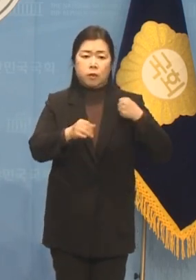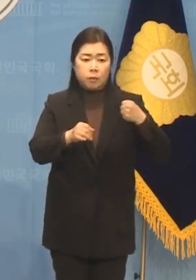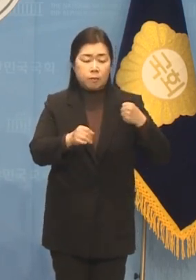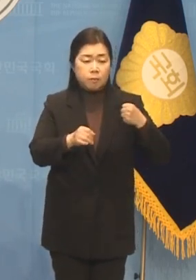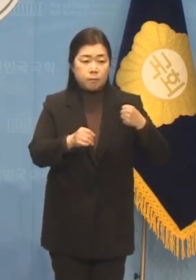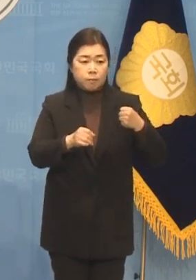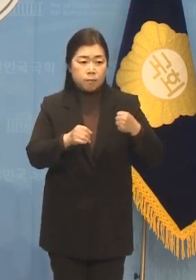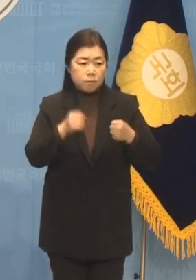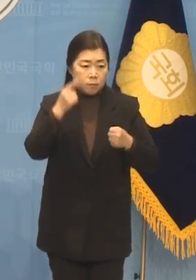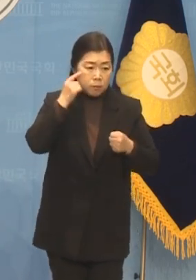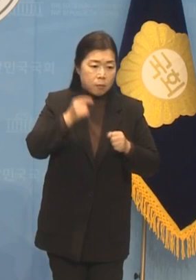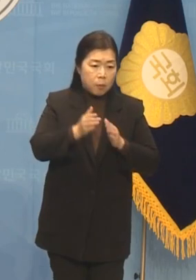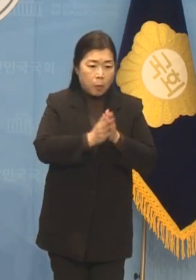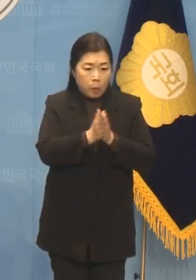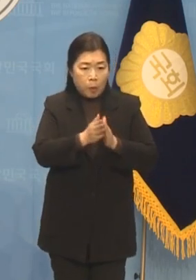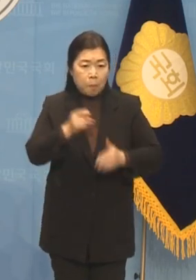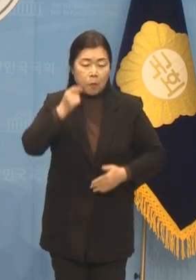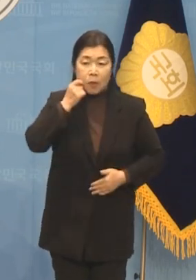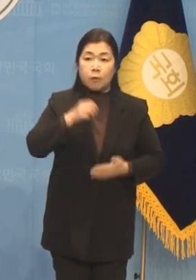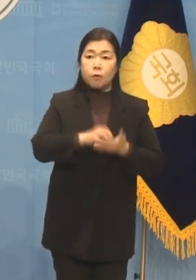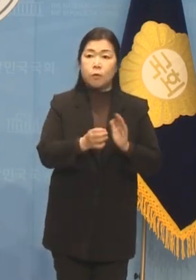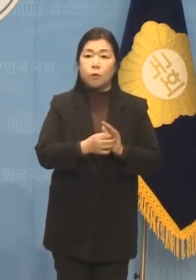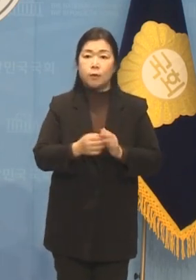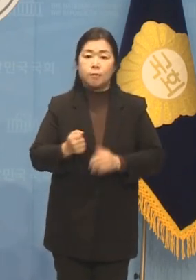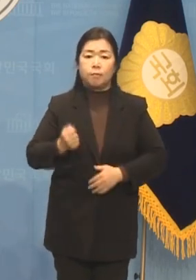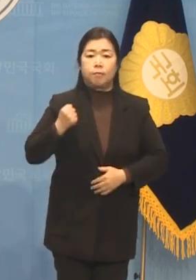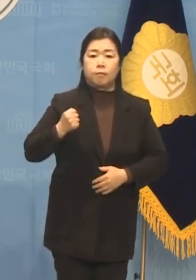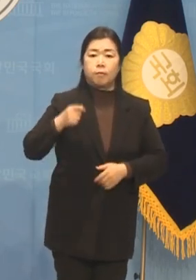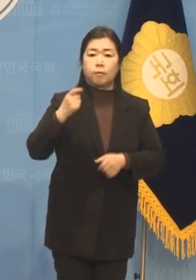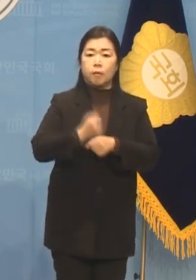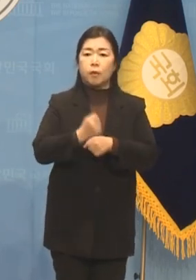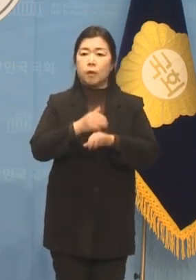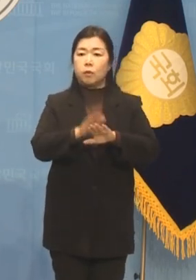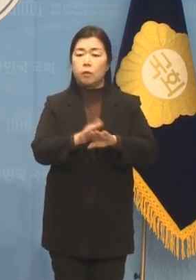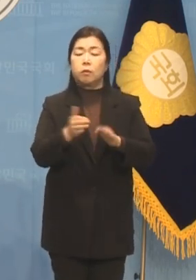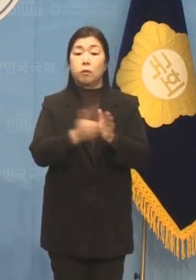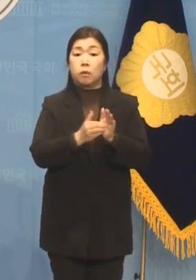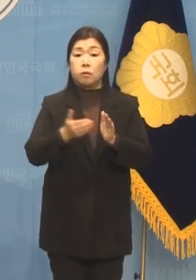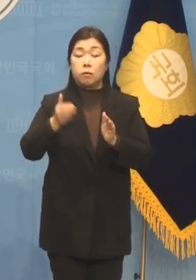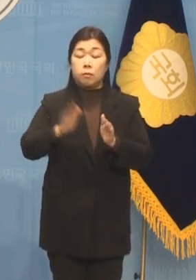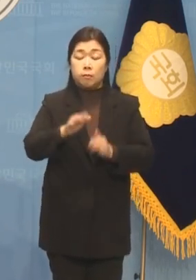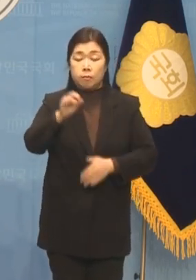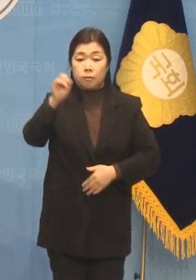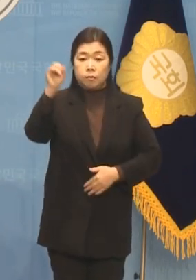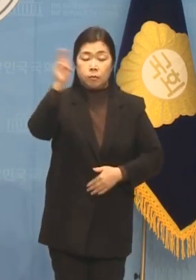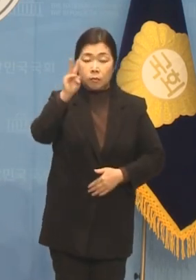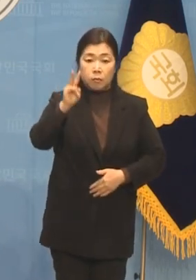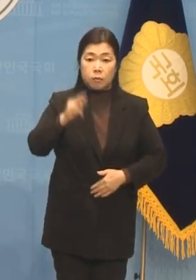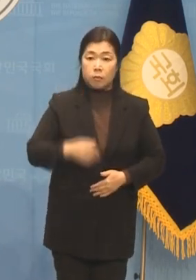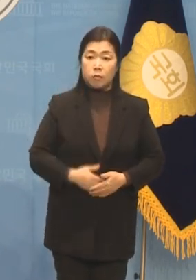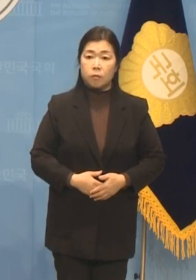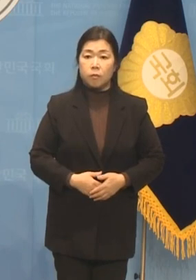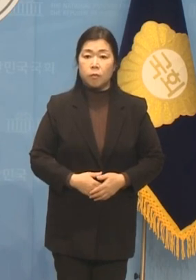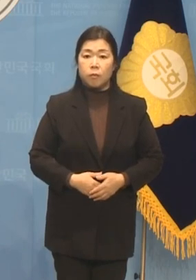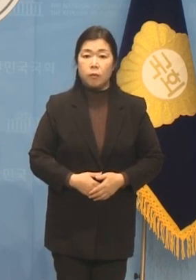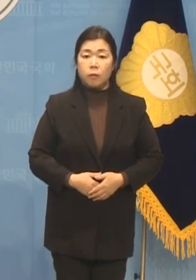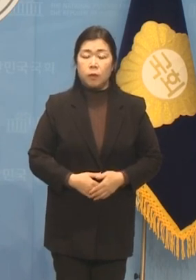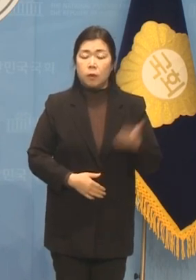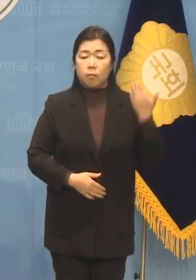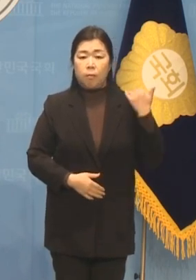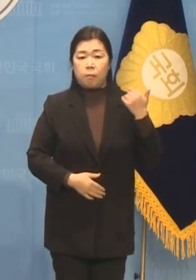넘볼 수 없도록 만들어 놓았습니다. 그런데도 갑자기 육사생도 시절